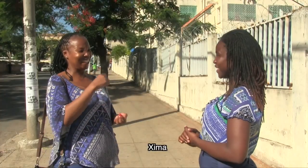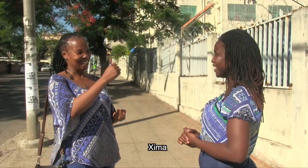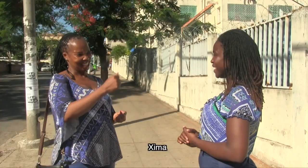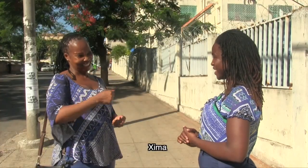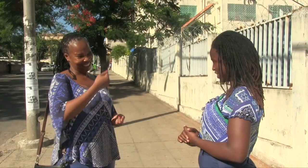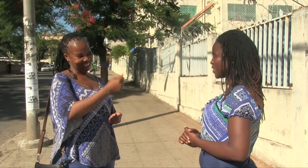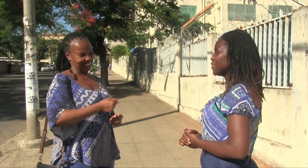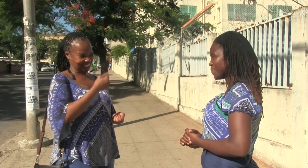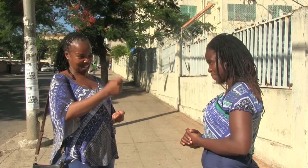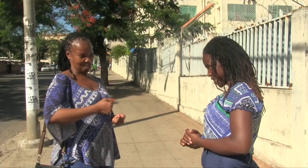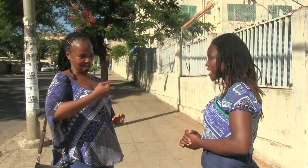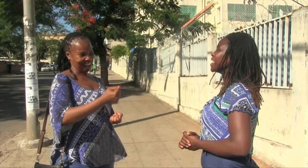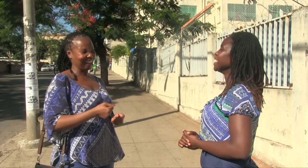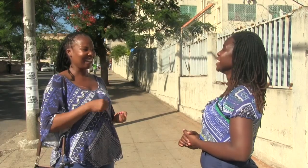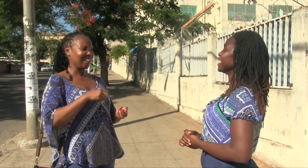Chima.